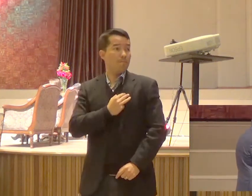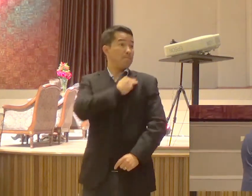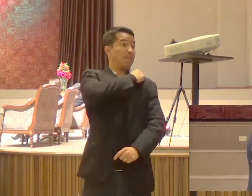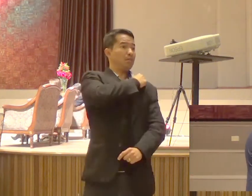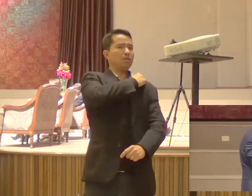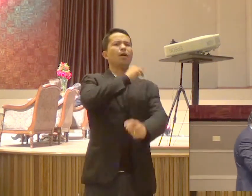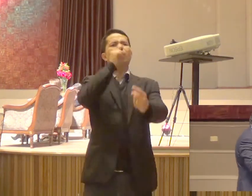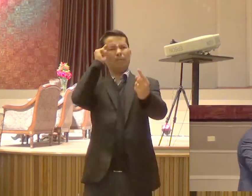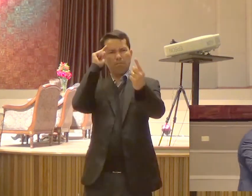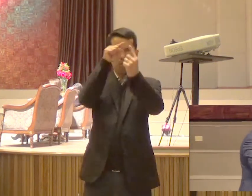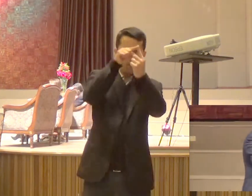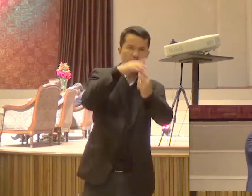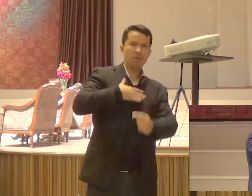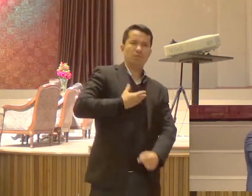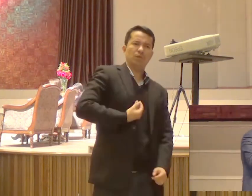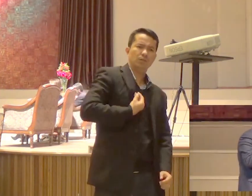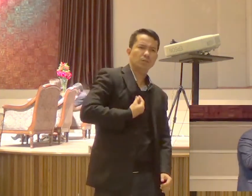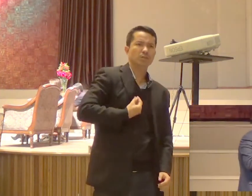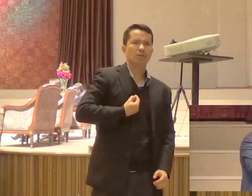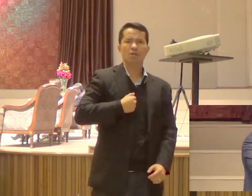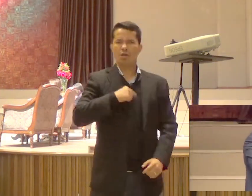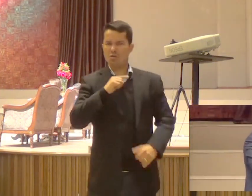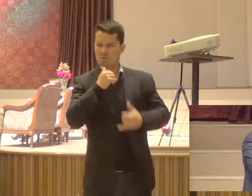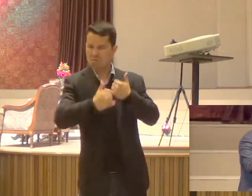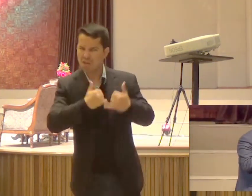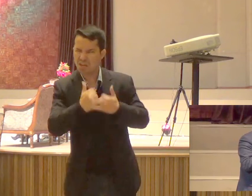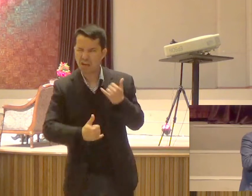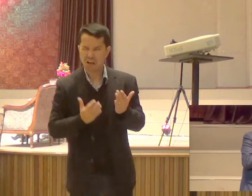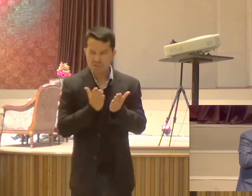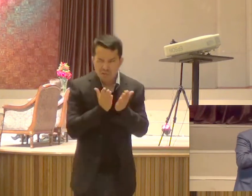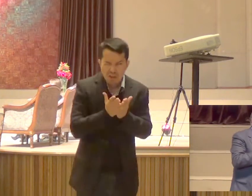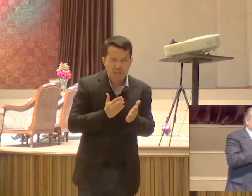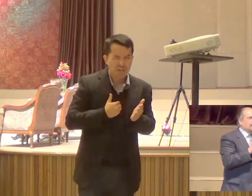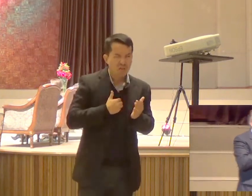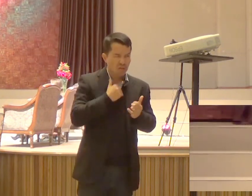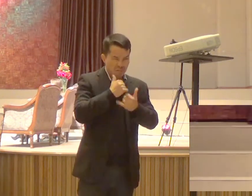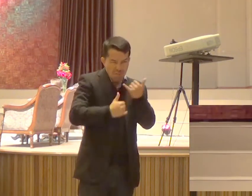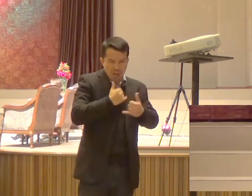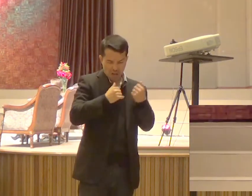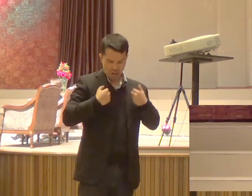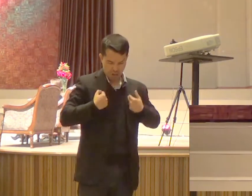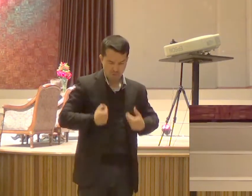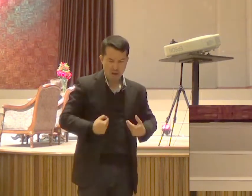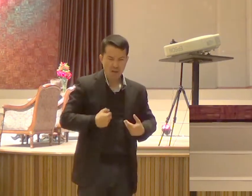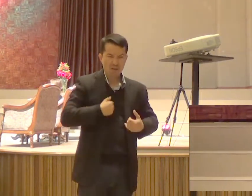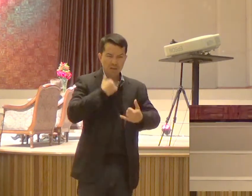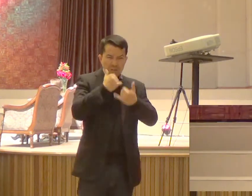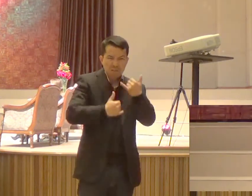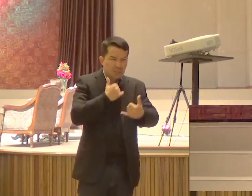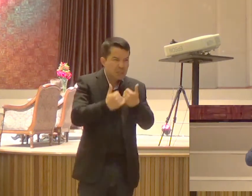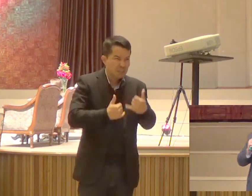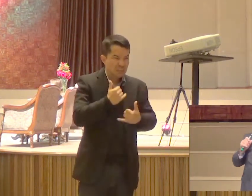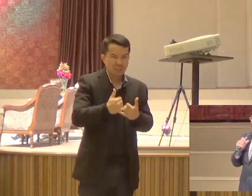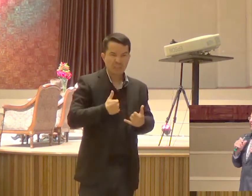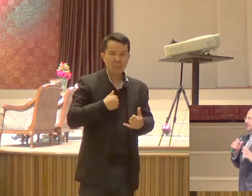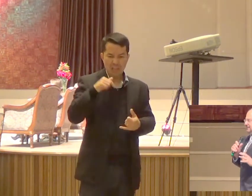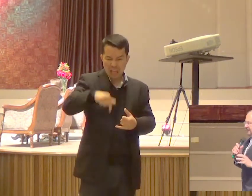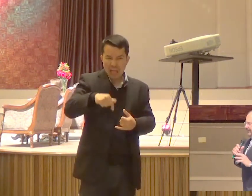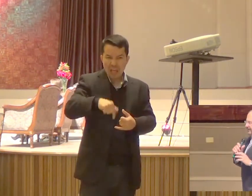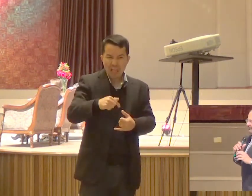Eu não estou brincando De ser Gente Eu não estou brincando De ser Um habitante Do planeta terra